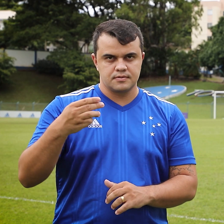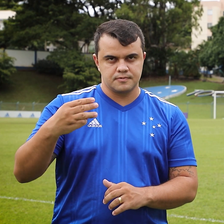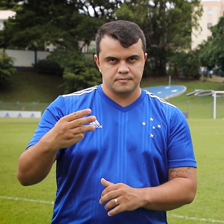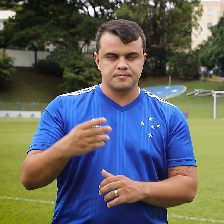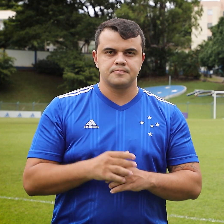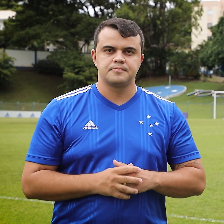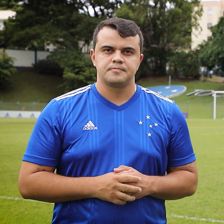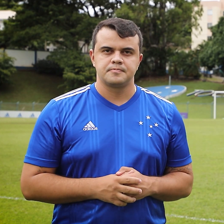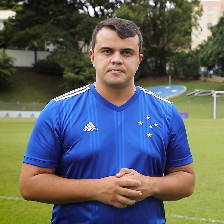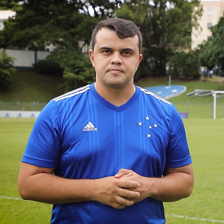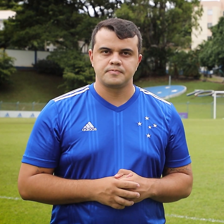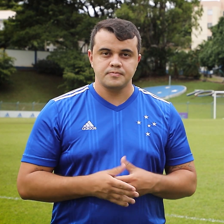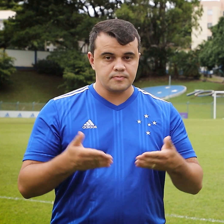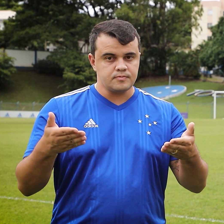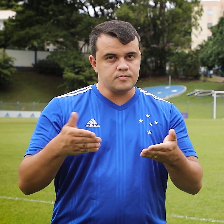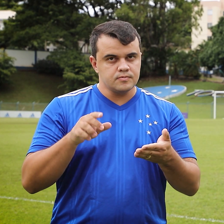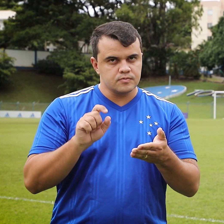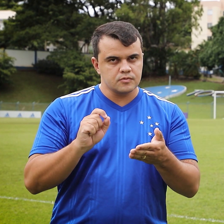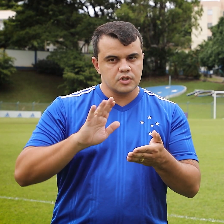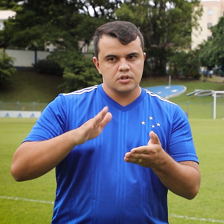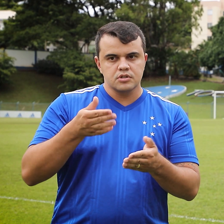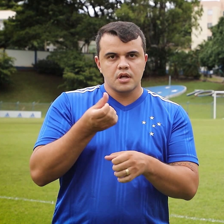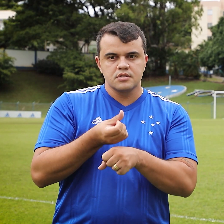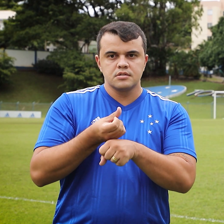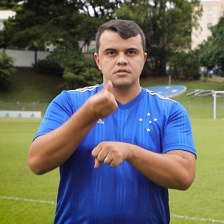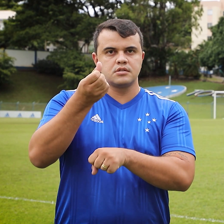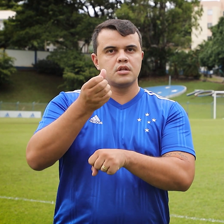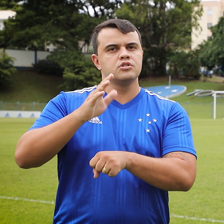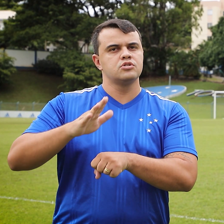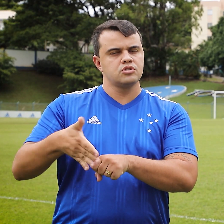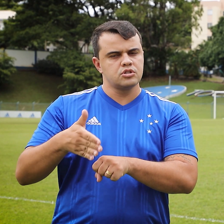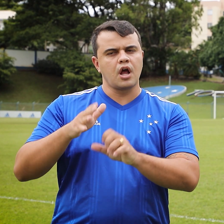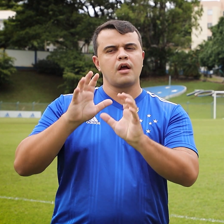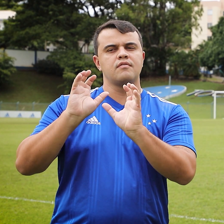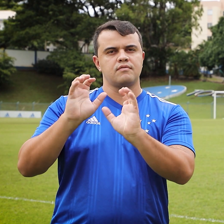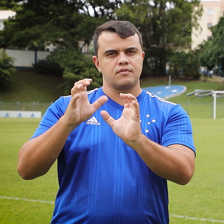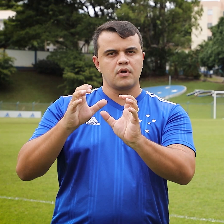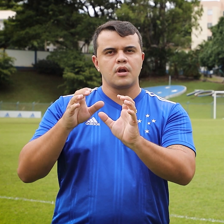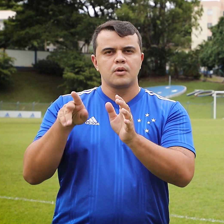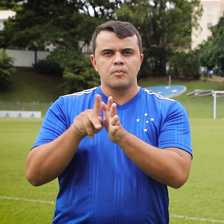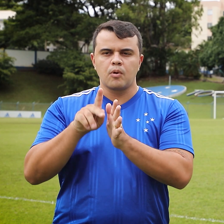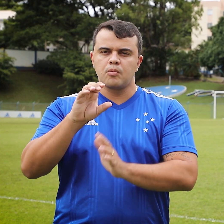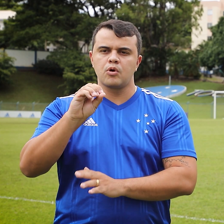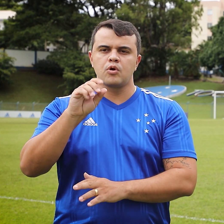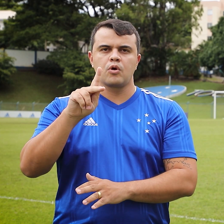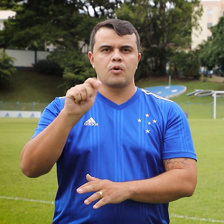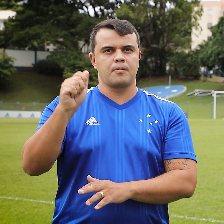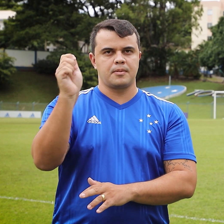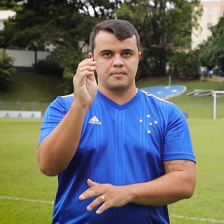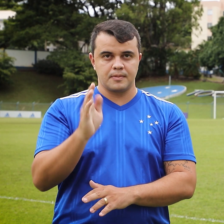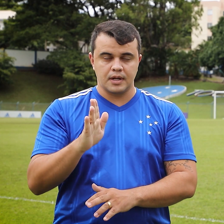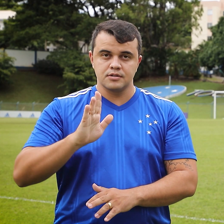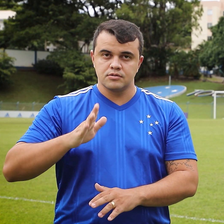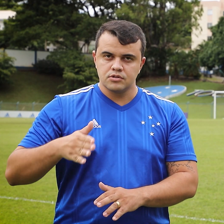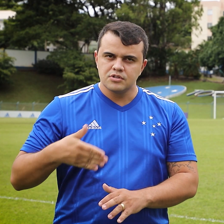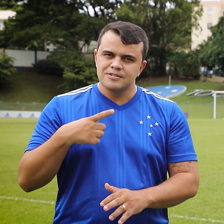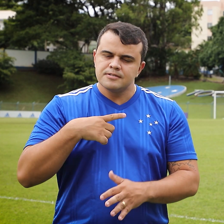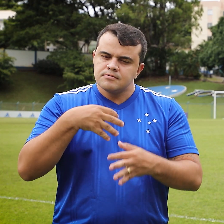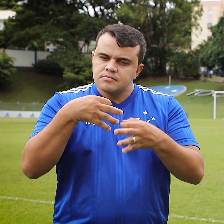Esse é o sexto título do Sada Cruzeiro na Copa Brasil e foi garantido em um jogo difícil em Saquarema,